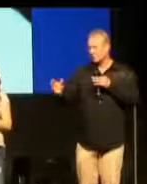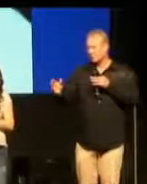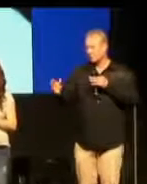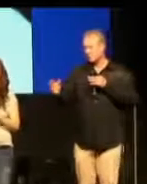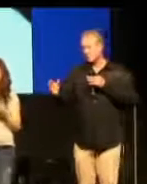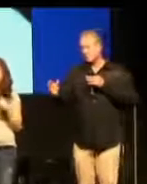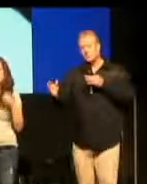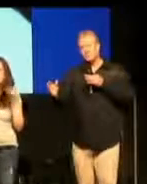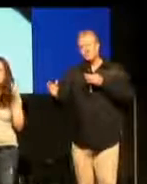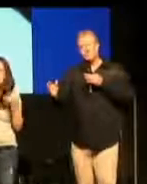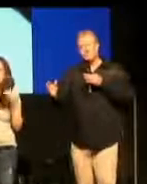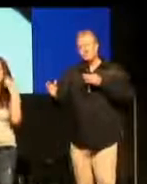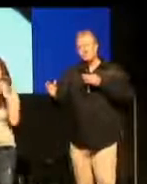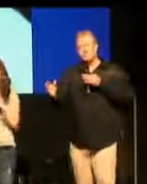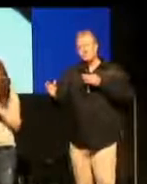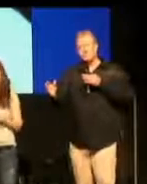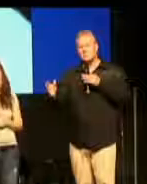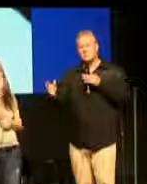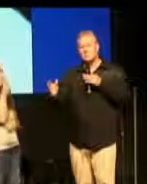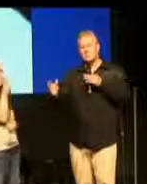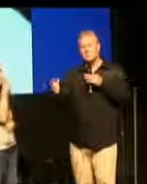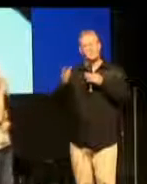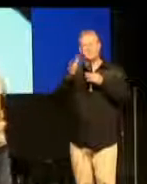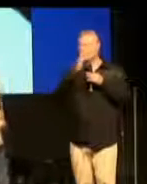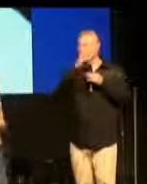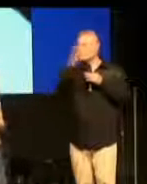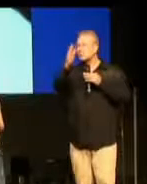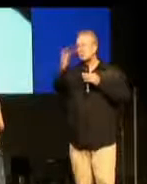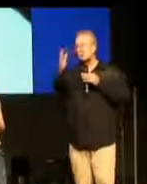Dein Wille geschehe, auf Erden so wie im Himmel.